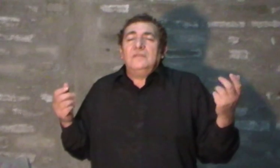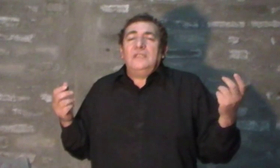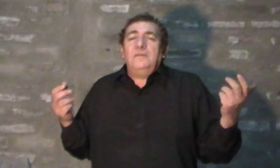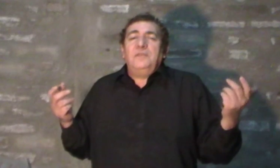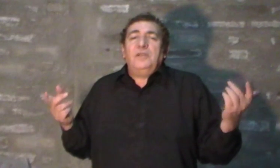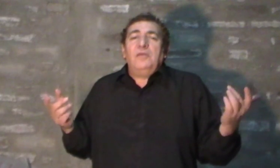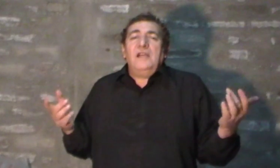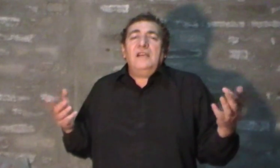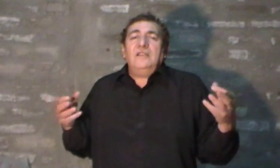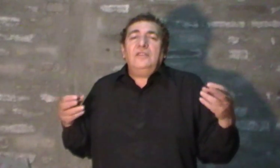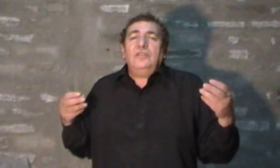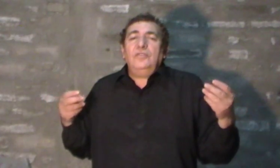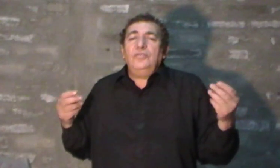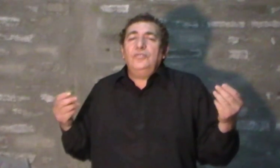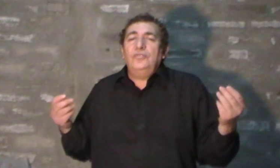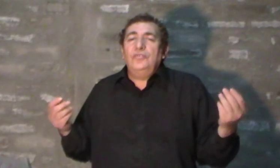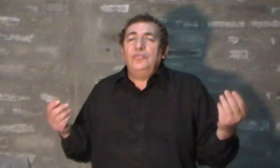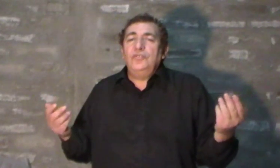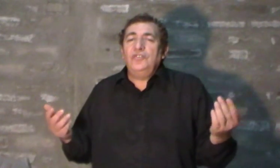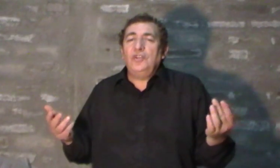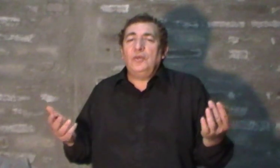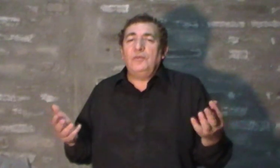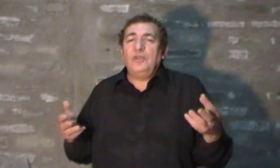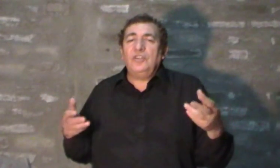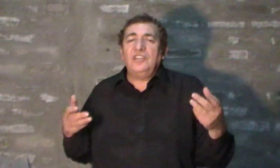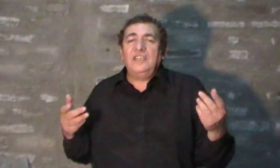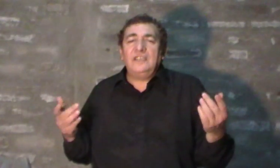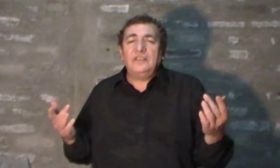inspiro blanco, soplo negro,